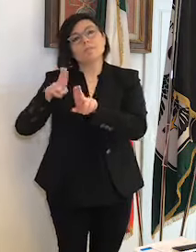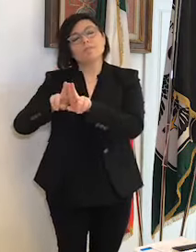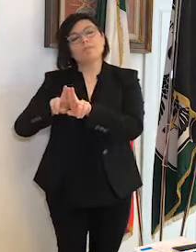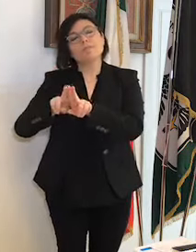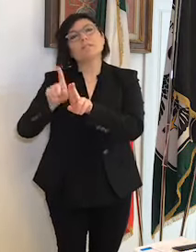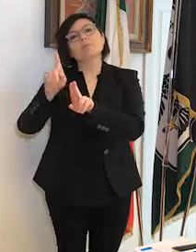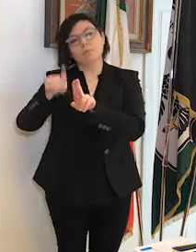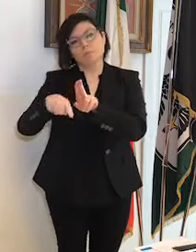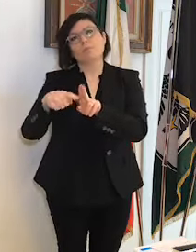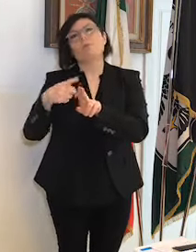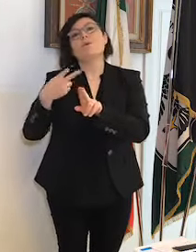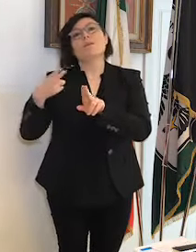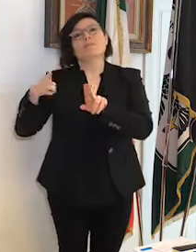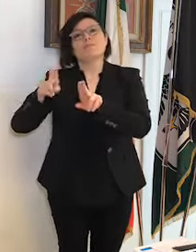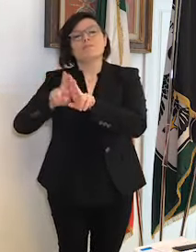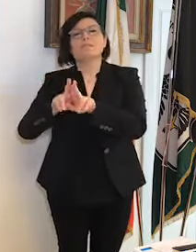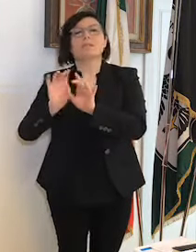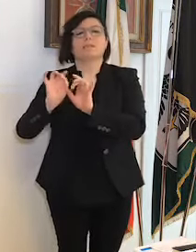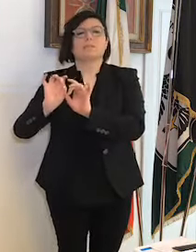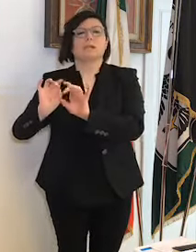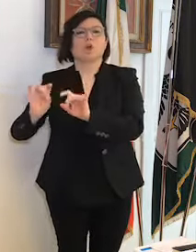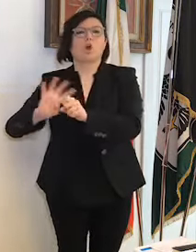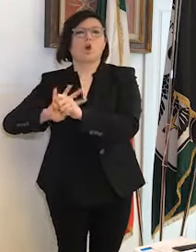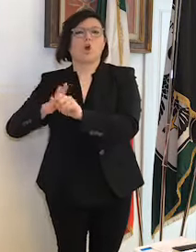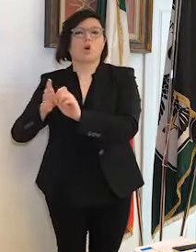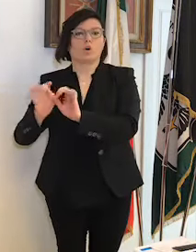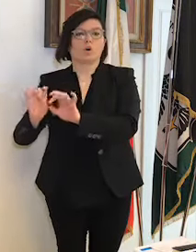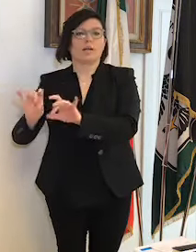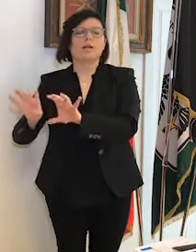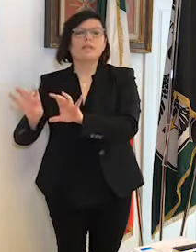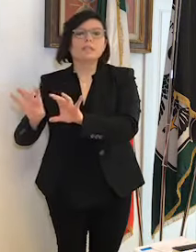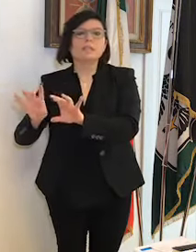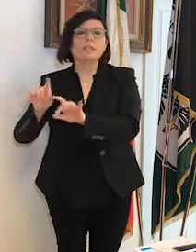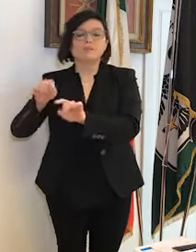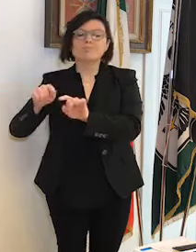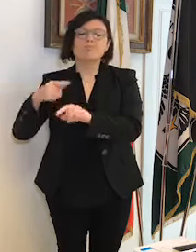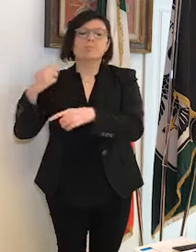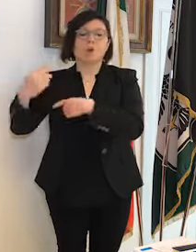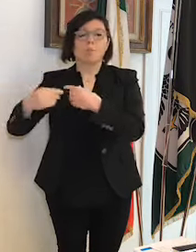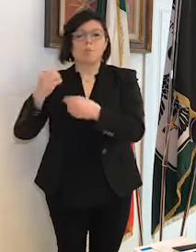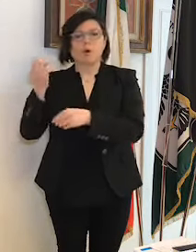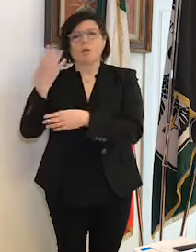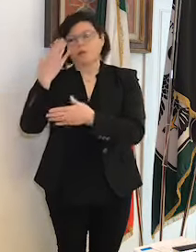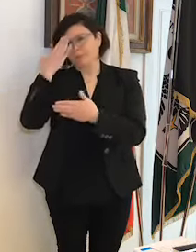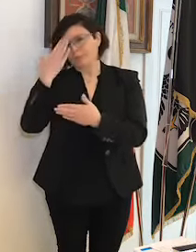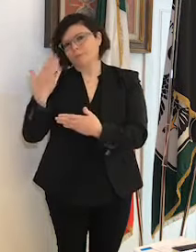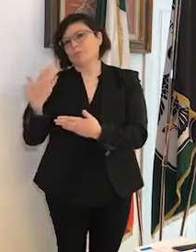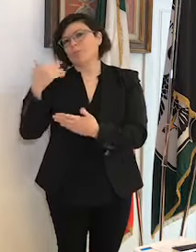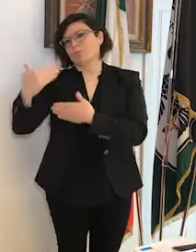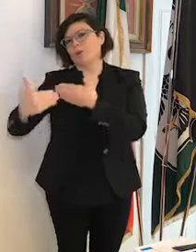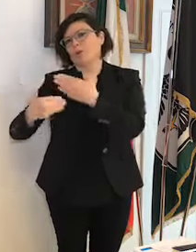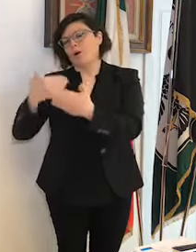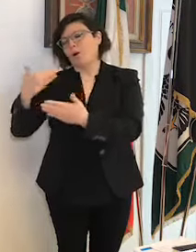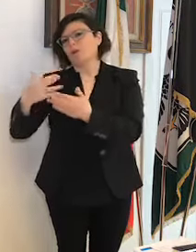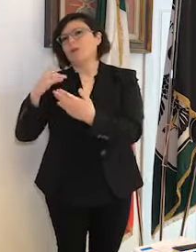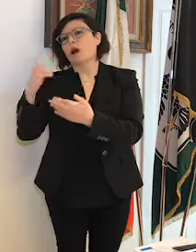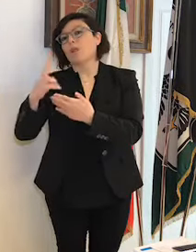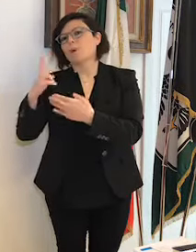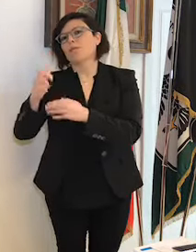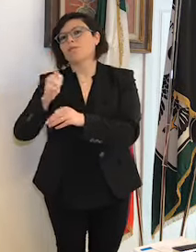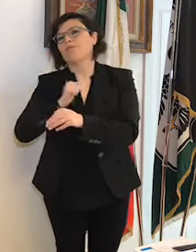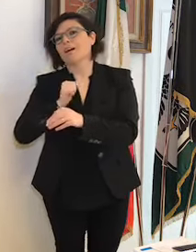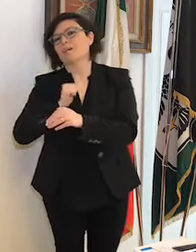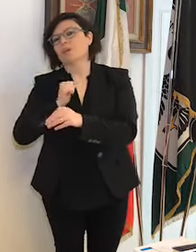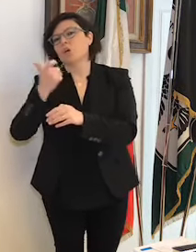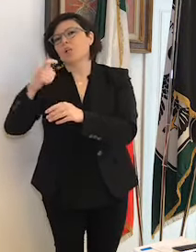coronavirus che muoiono purtroppo da soli e senza il conforto dei cari e potranno